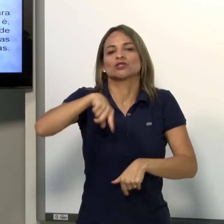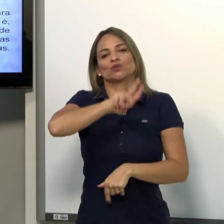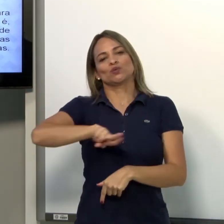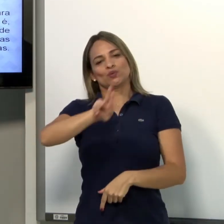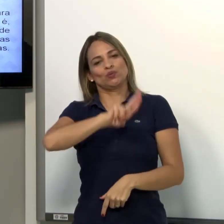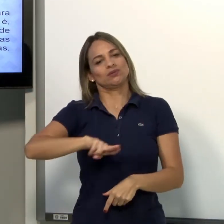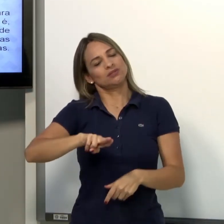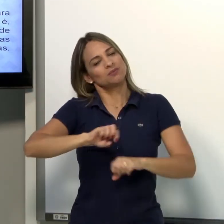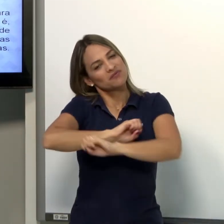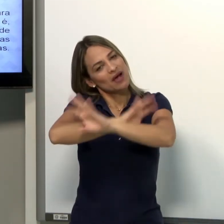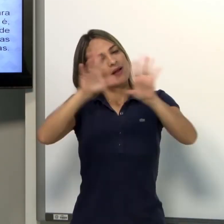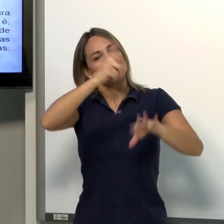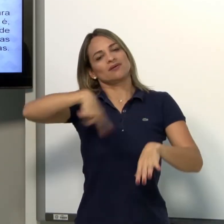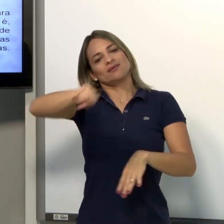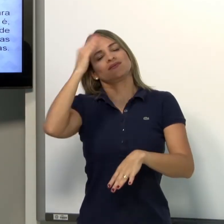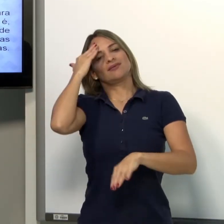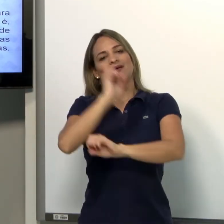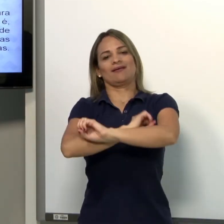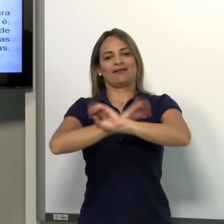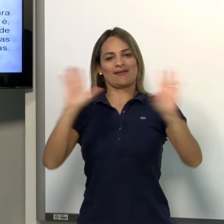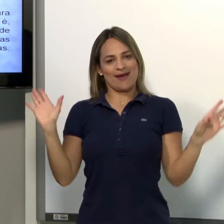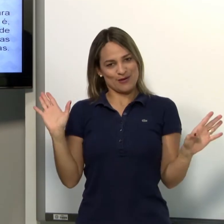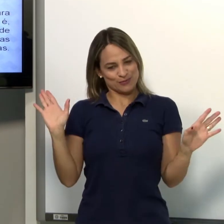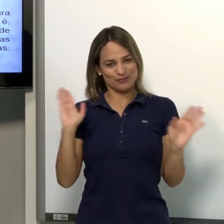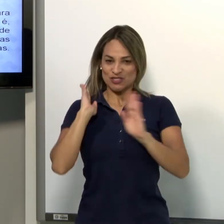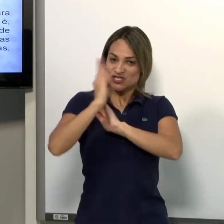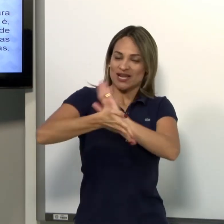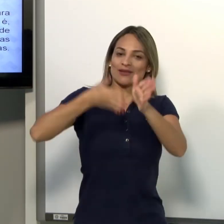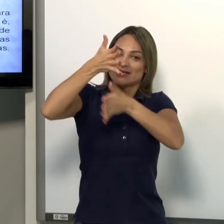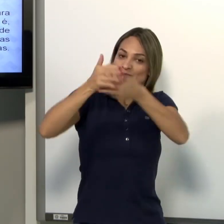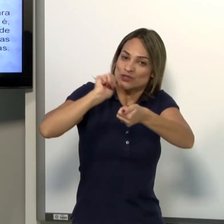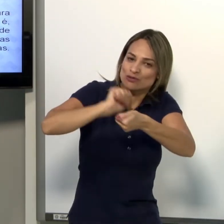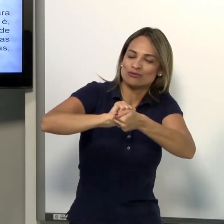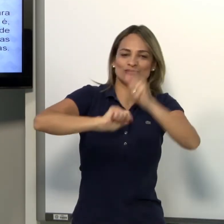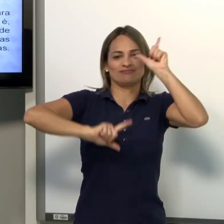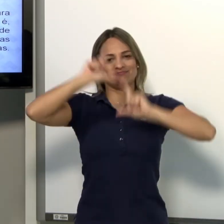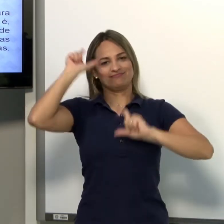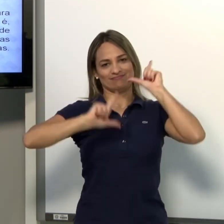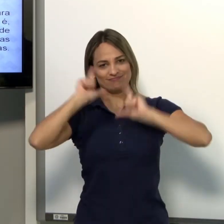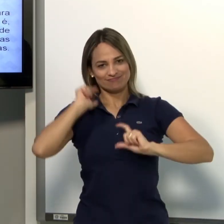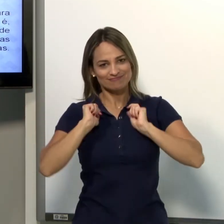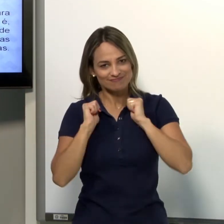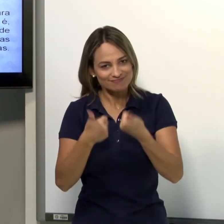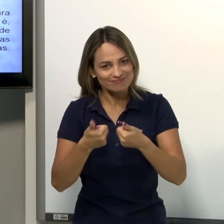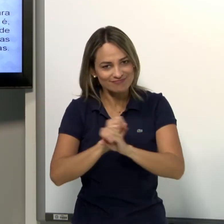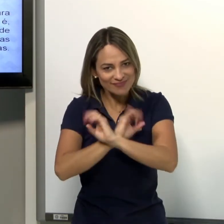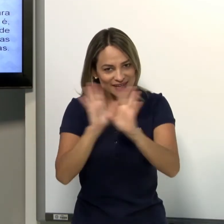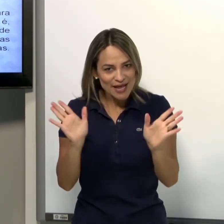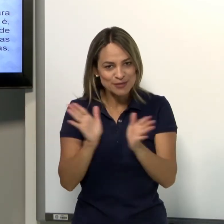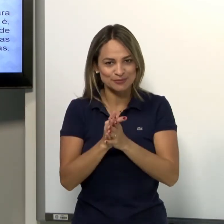que usar para ficar claro a sinalização. Então, temos que sinalizar junto com a expressão facial.